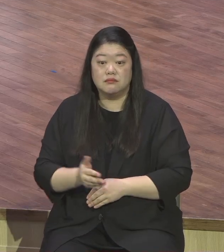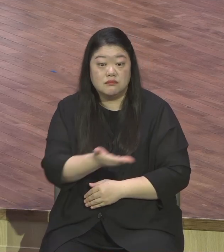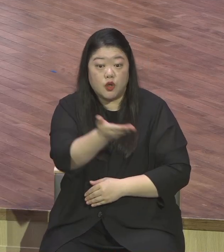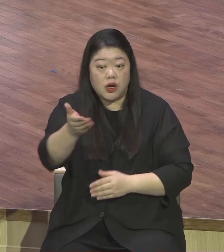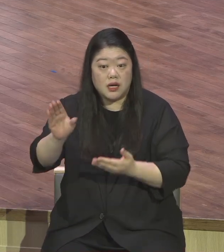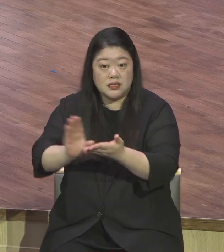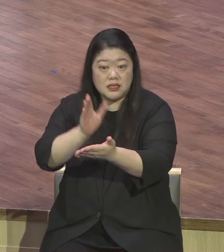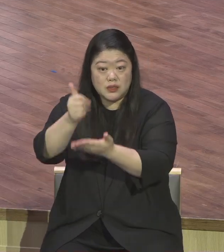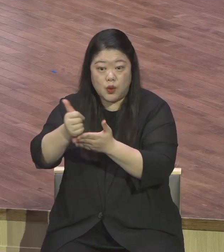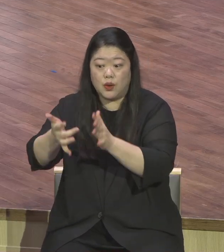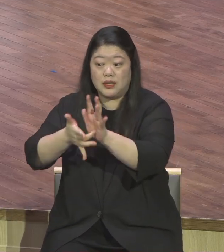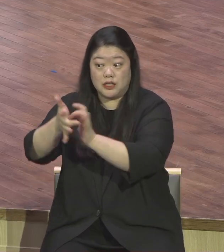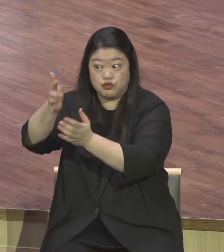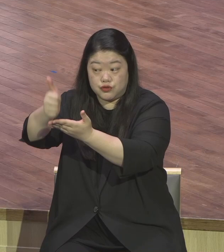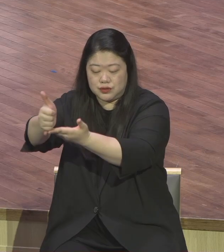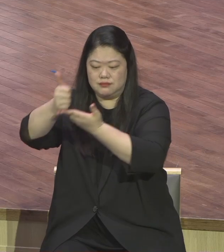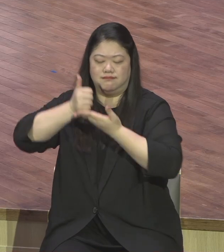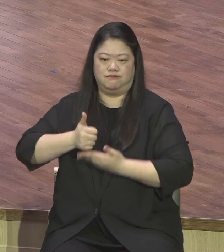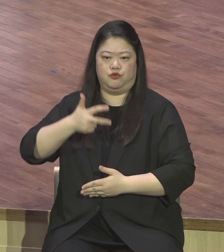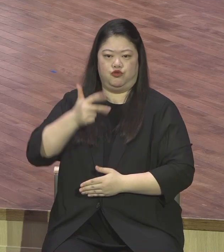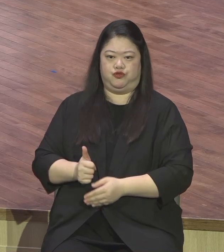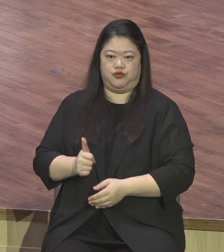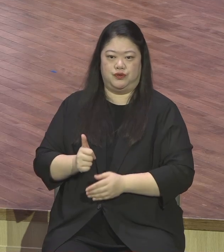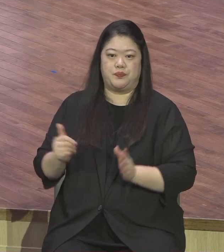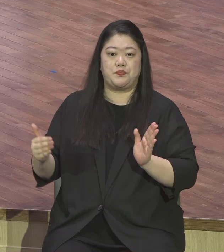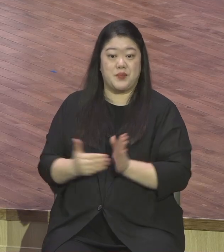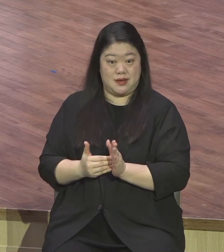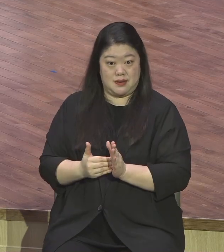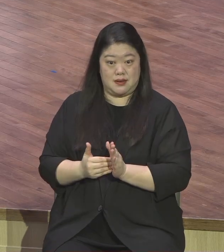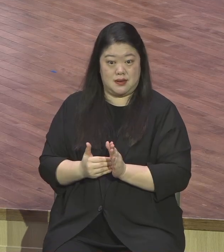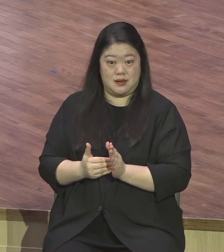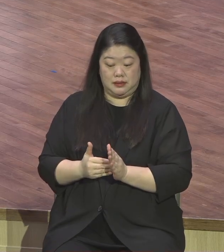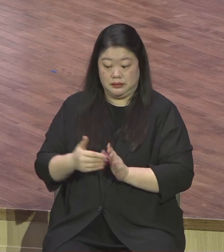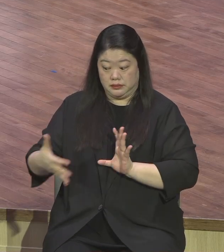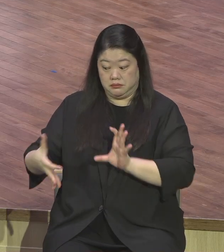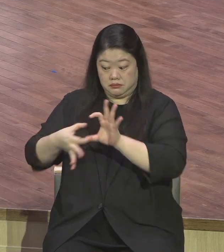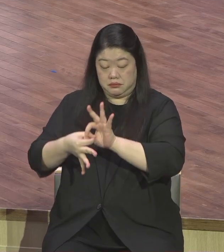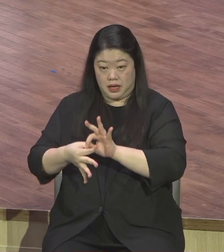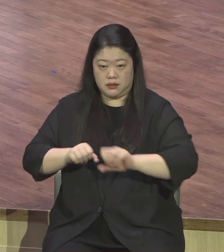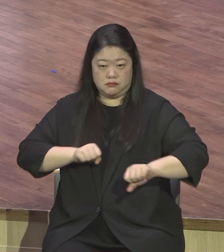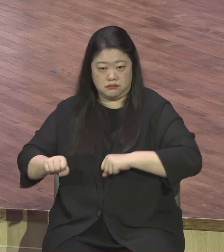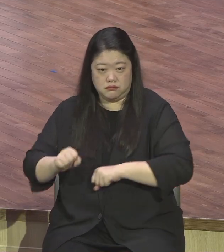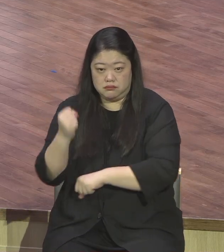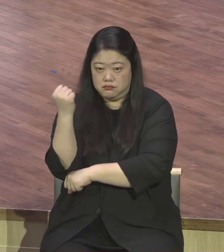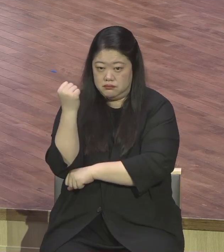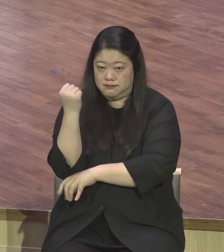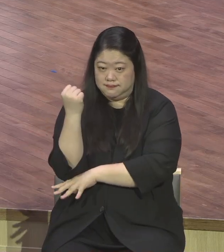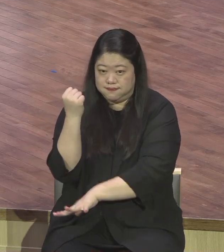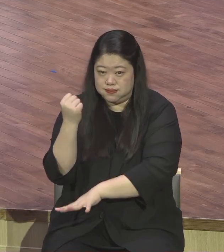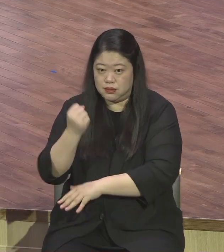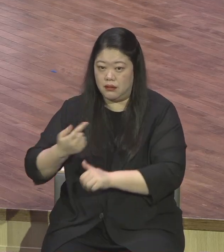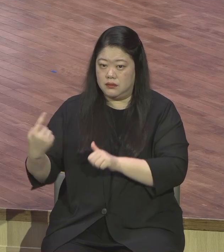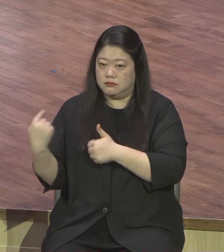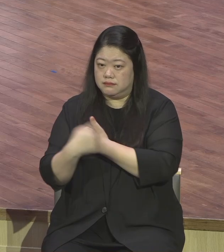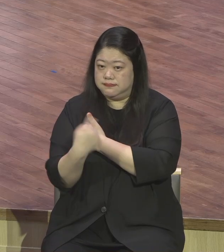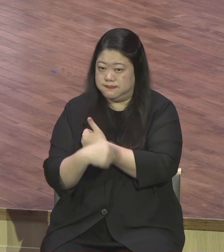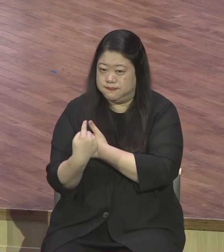예수를 주로 받았으니 그 안에서 행하되 그 안에 뿌리를 박으며 시험을 받아 교훈을 받은 대로 믿음에